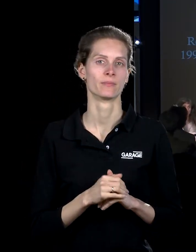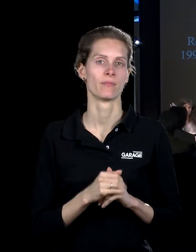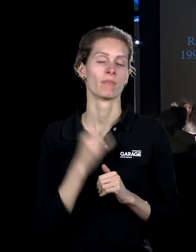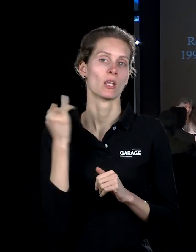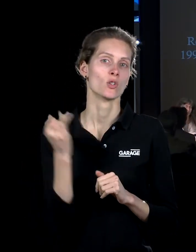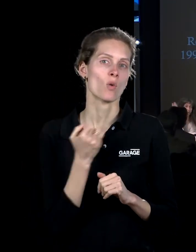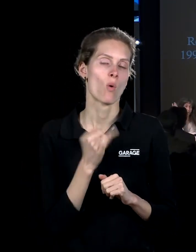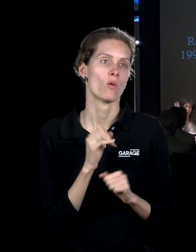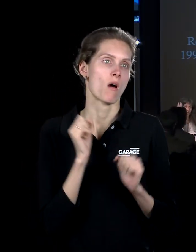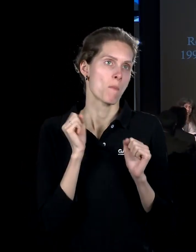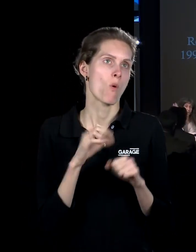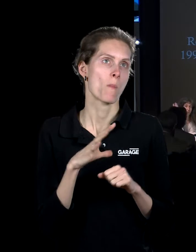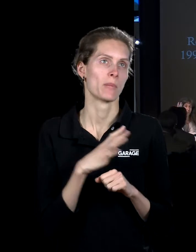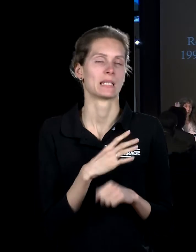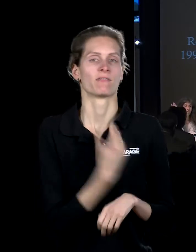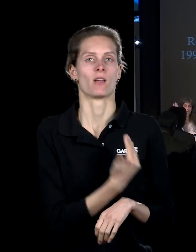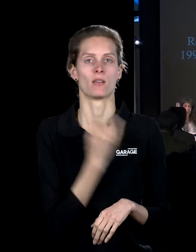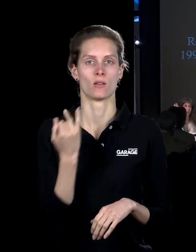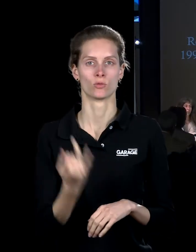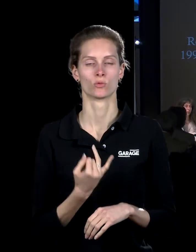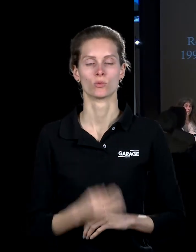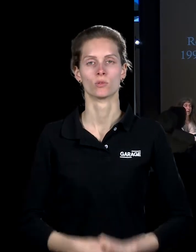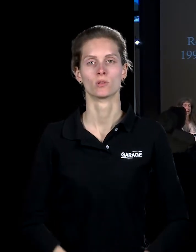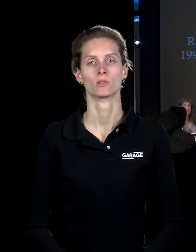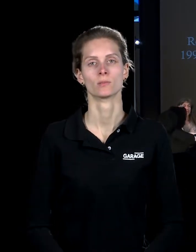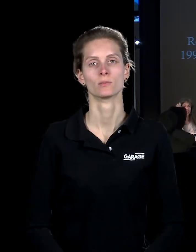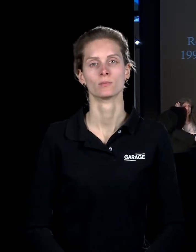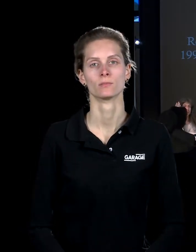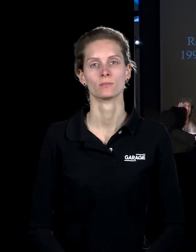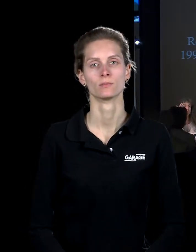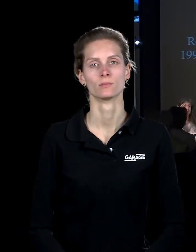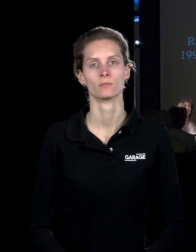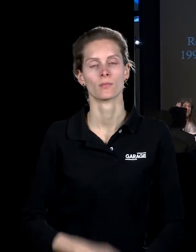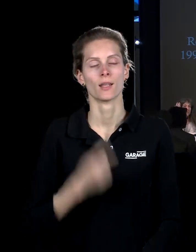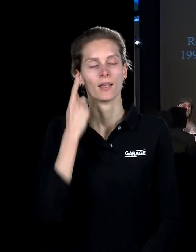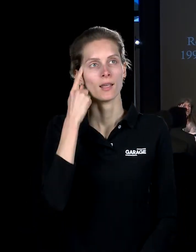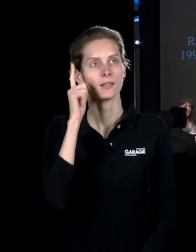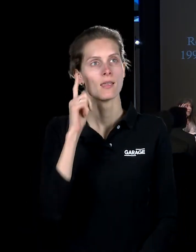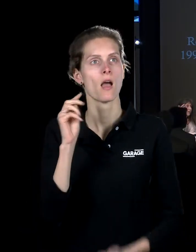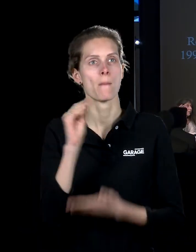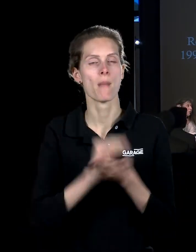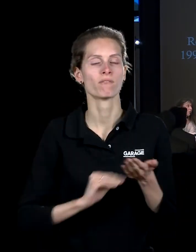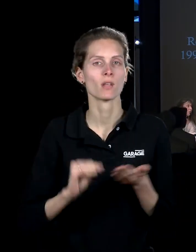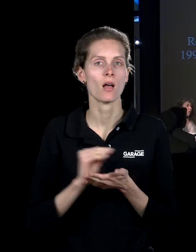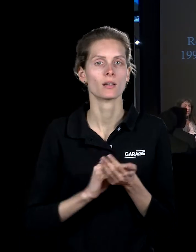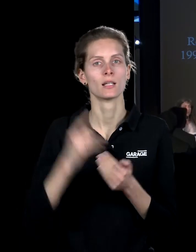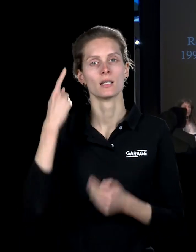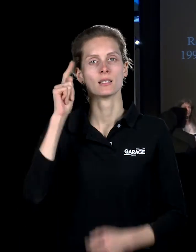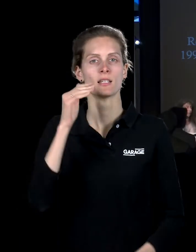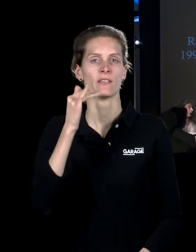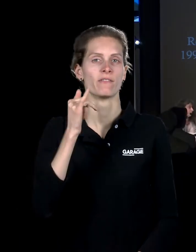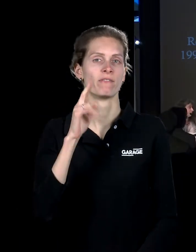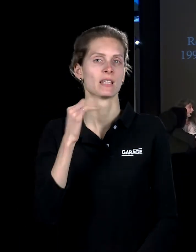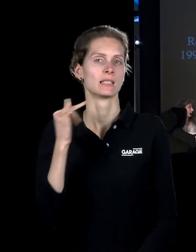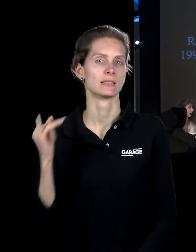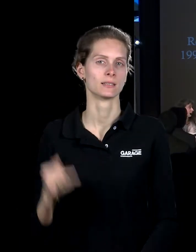историей этого городка, который существует как табул разом. Идея фикции, идея повторения, идея ремейка – тоже один